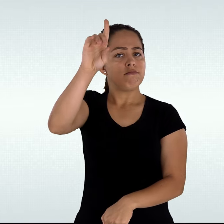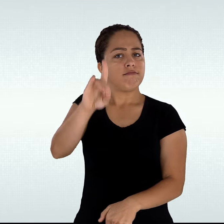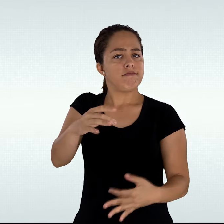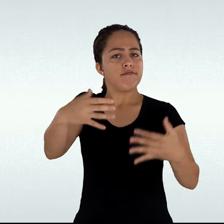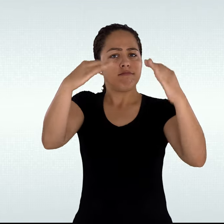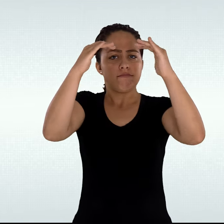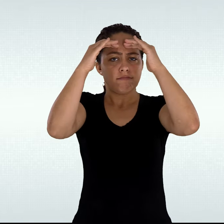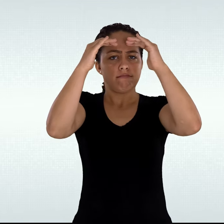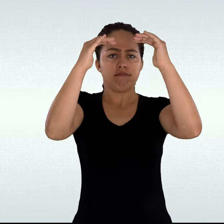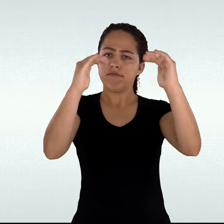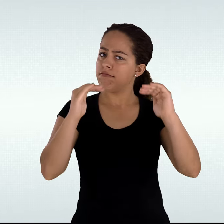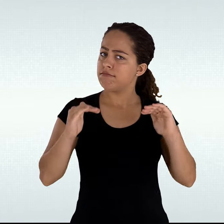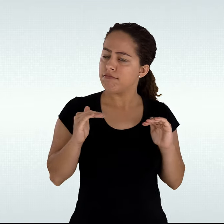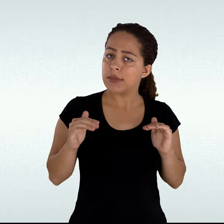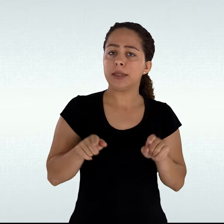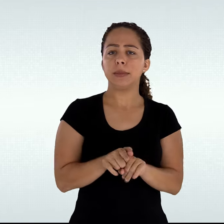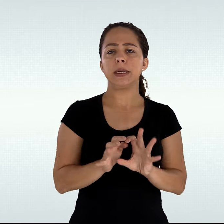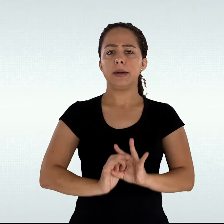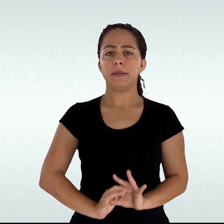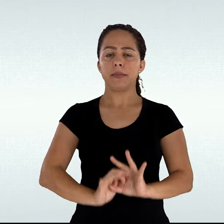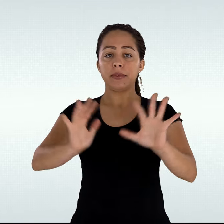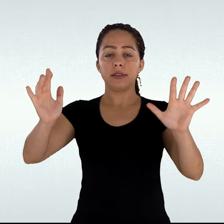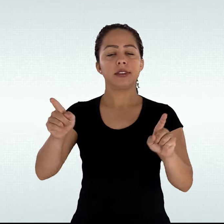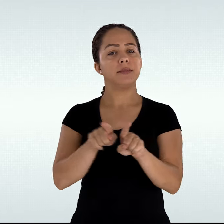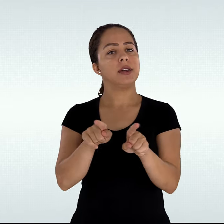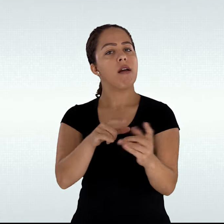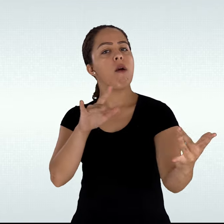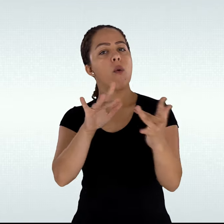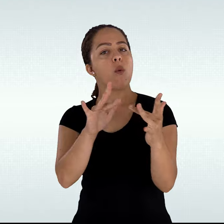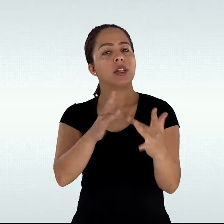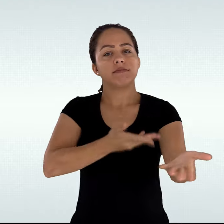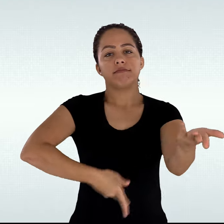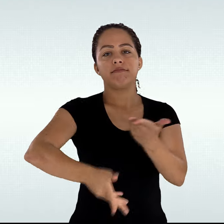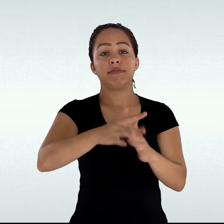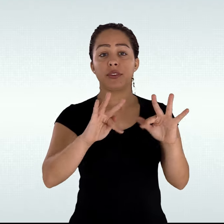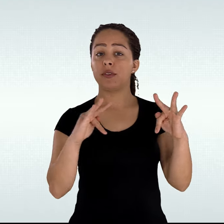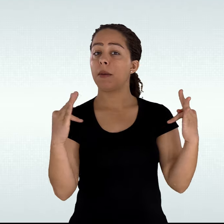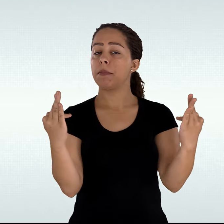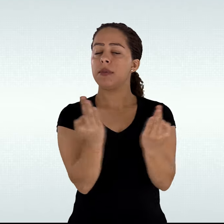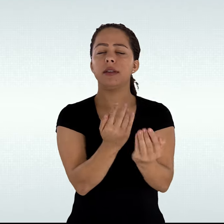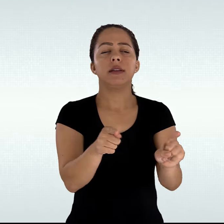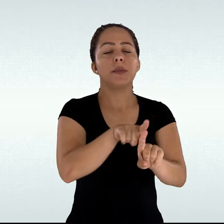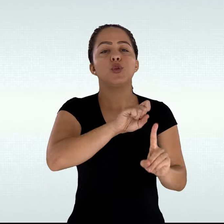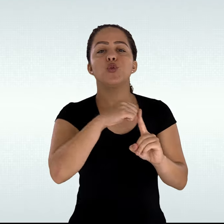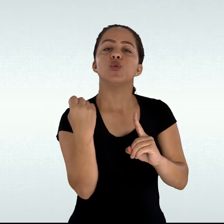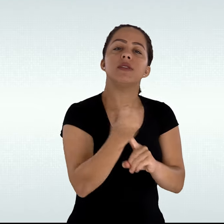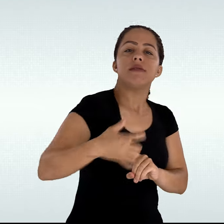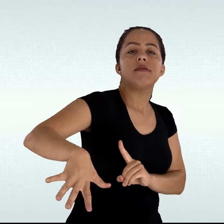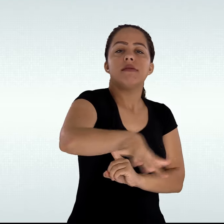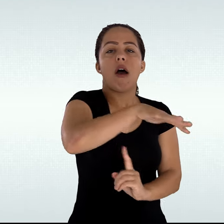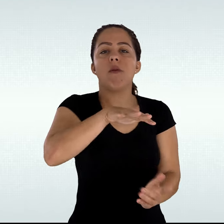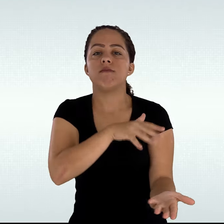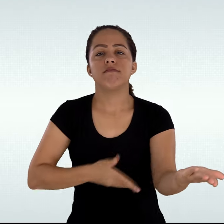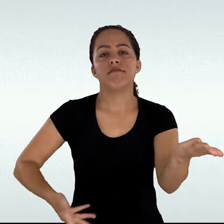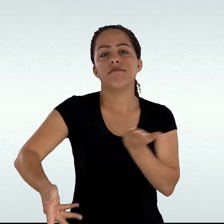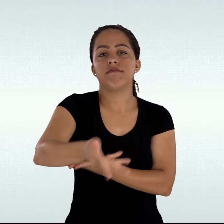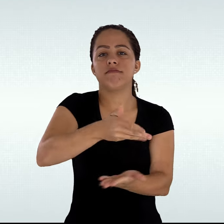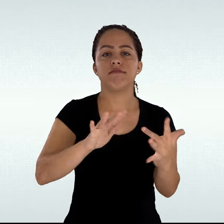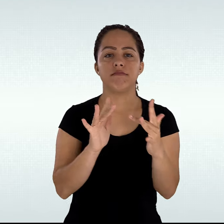cultura, à dignidade, ao respeito, à liberdade e à convivência familiar e comunitária,